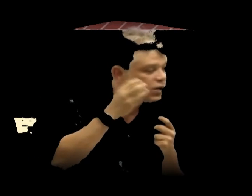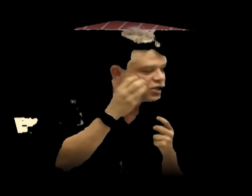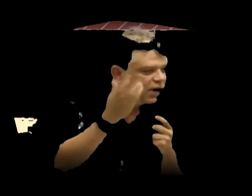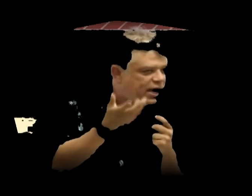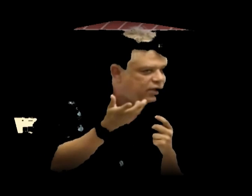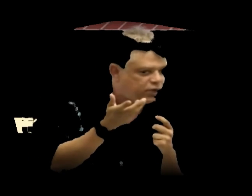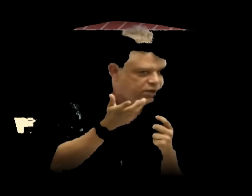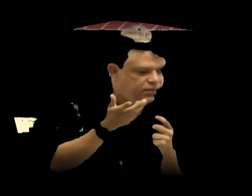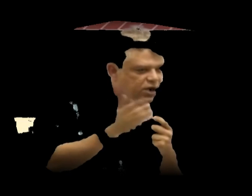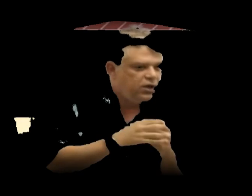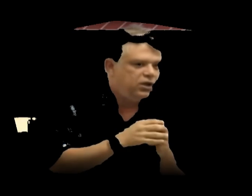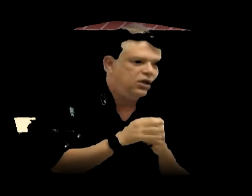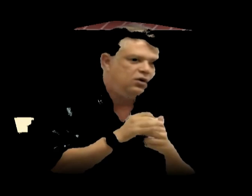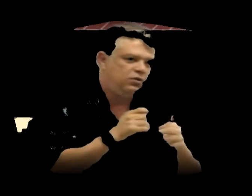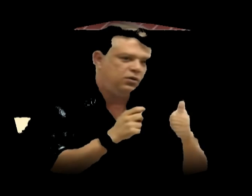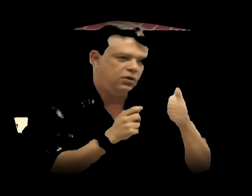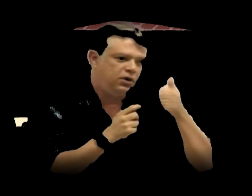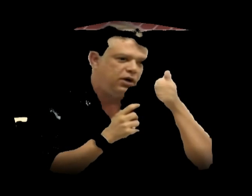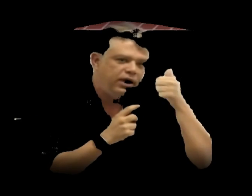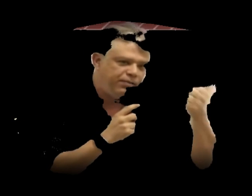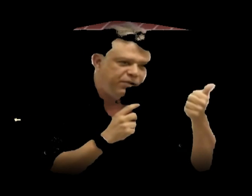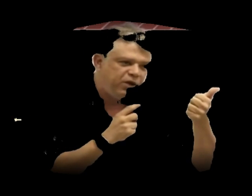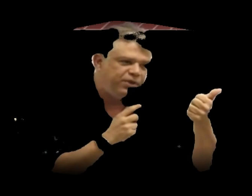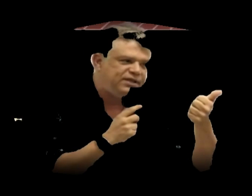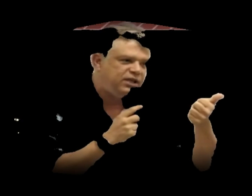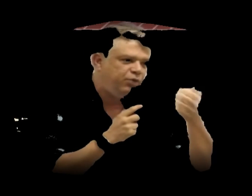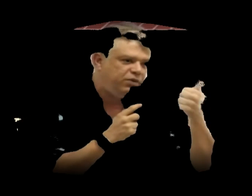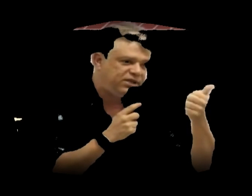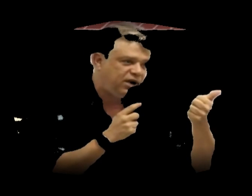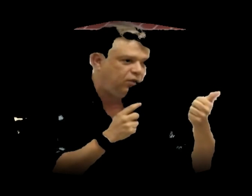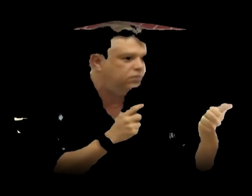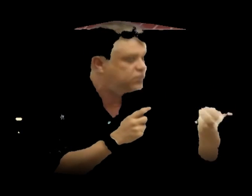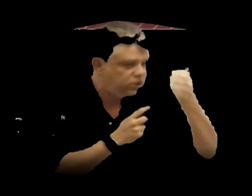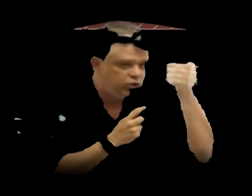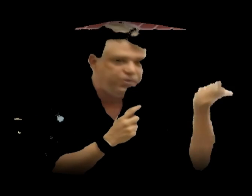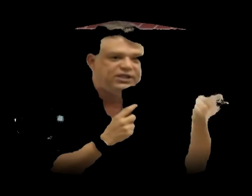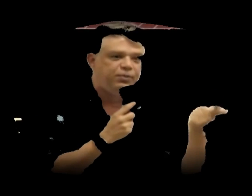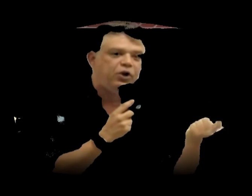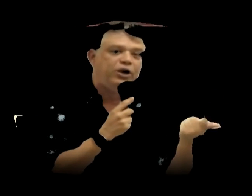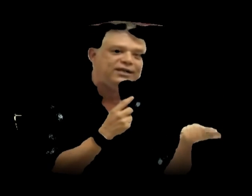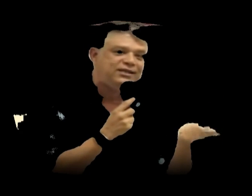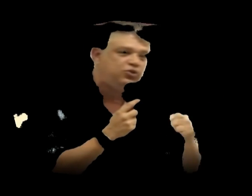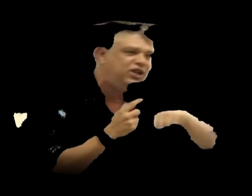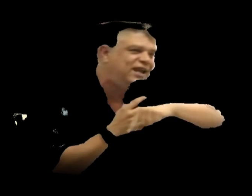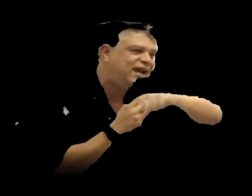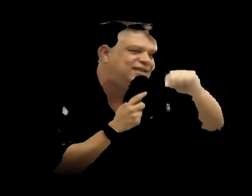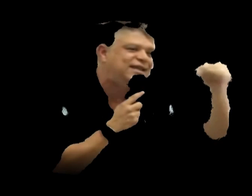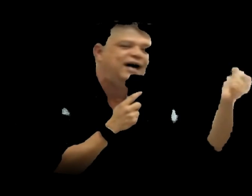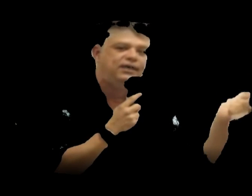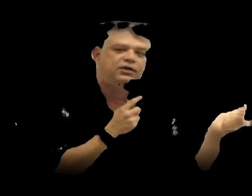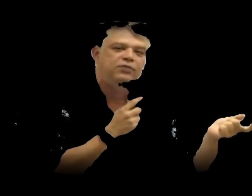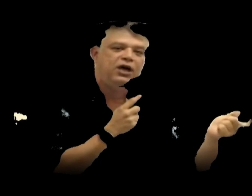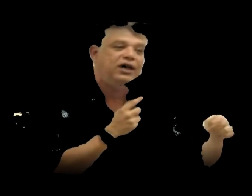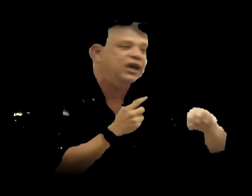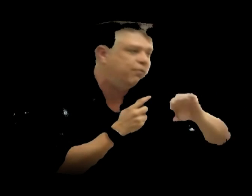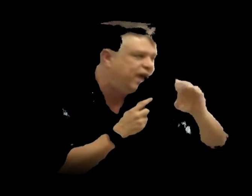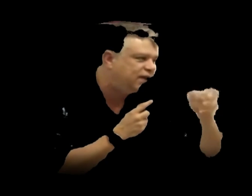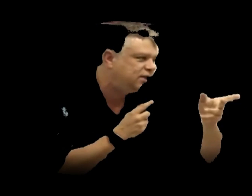grande barato aí. Então, primeiro princípio é a emissão. Segundo princípio é a conexão generalizada e aberta.